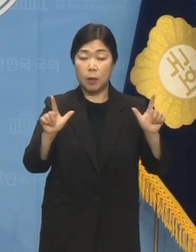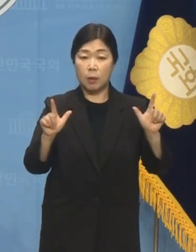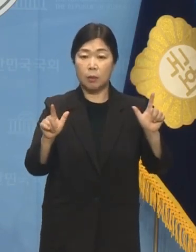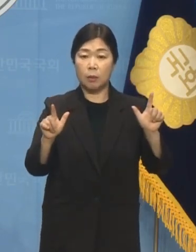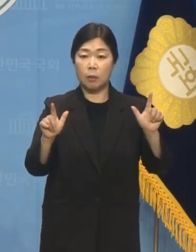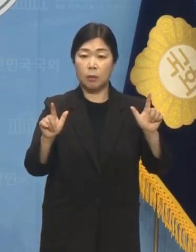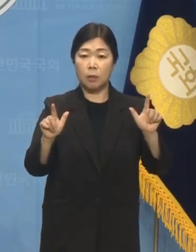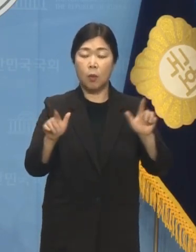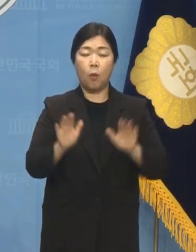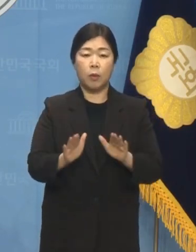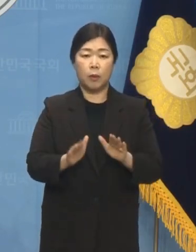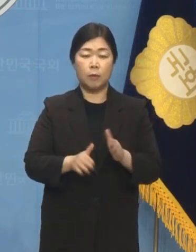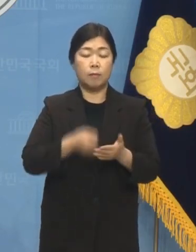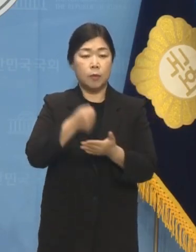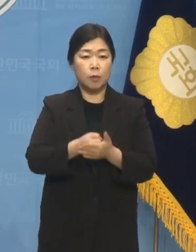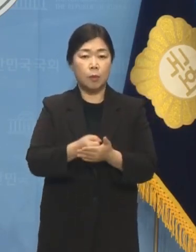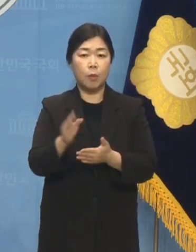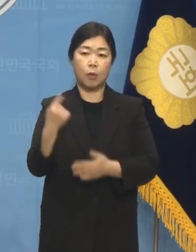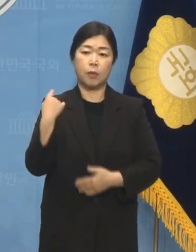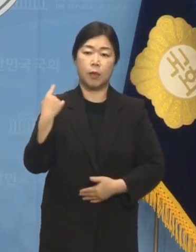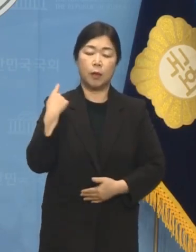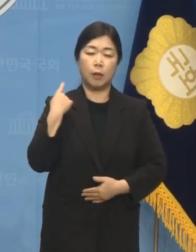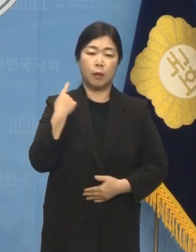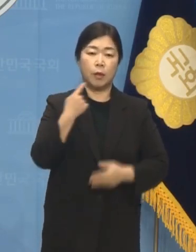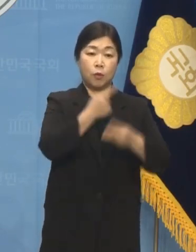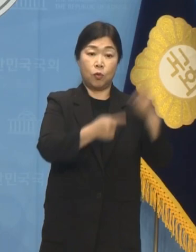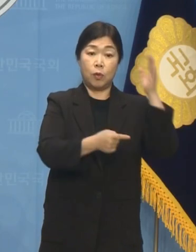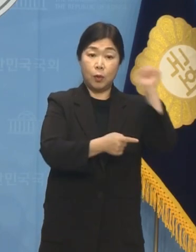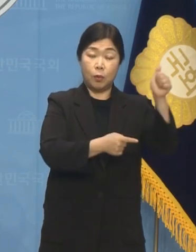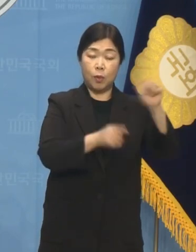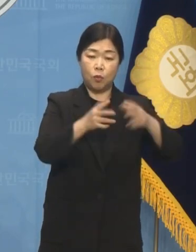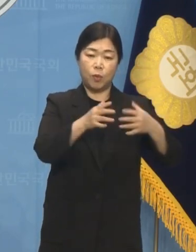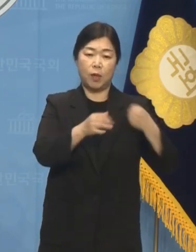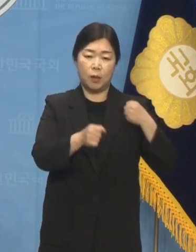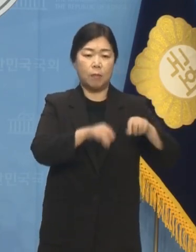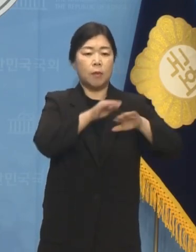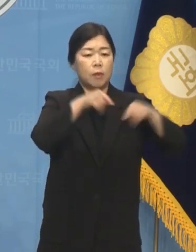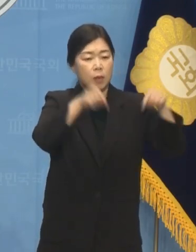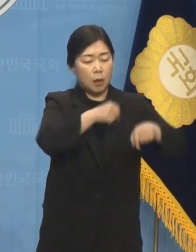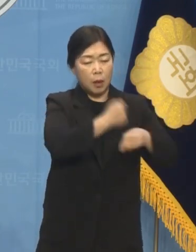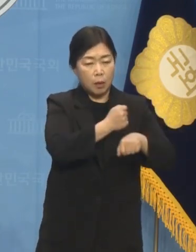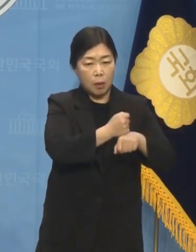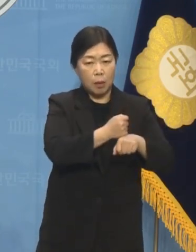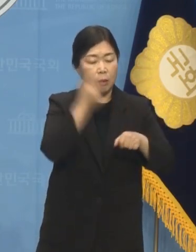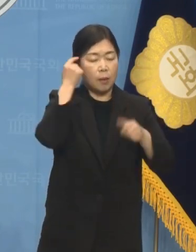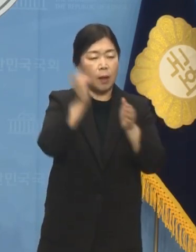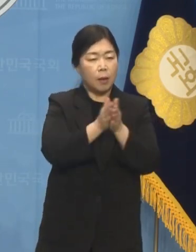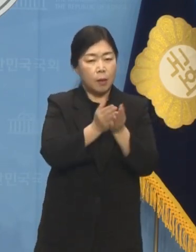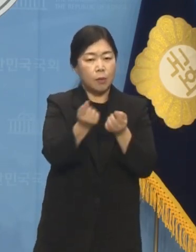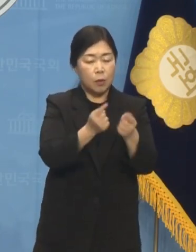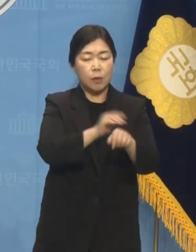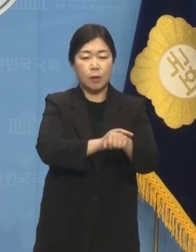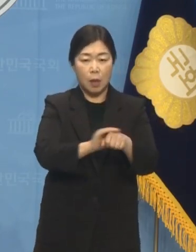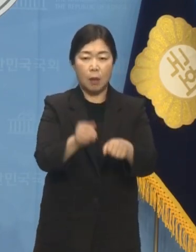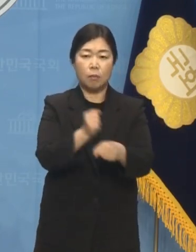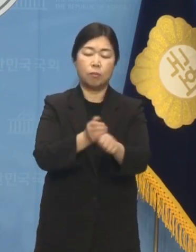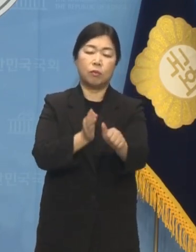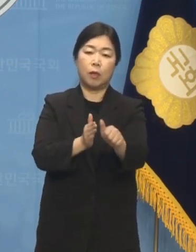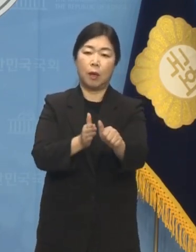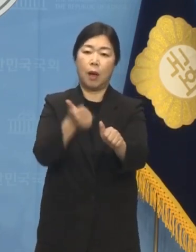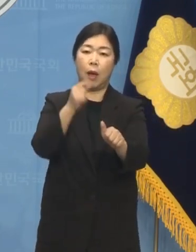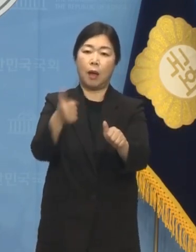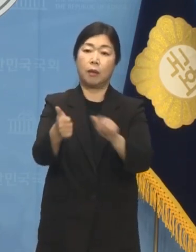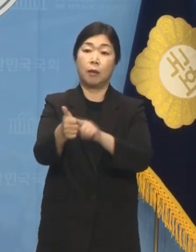윤석열 대통령이 국민의힘과 협의해 유연한 처리 방안을 모색해달라고 한덕수 국무총리에게